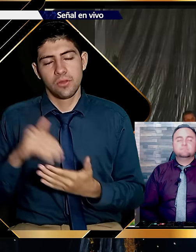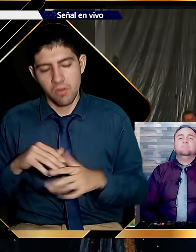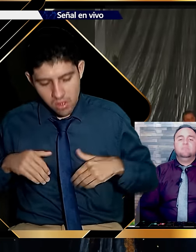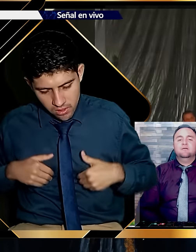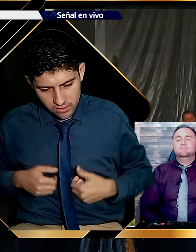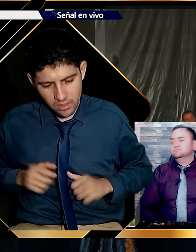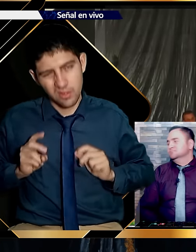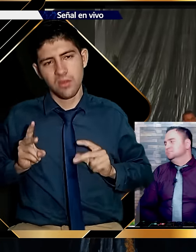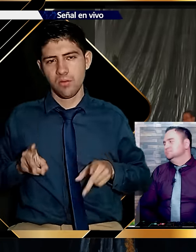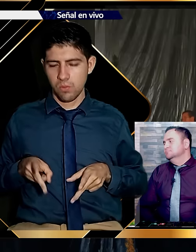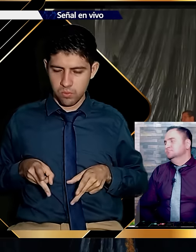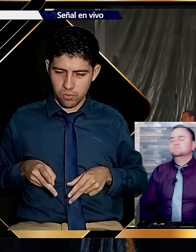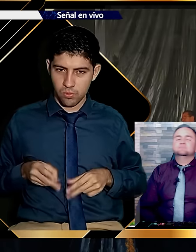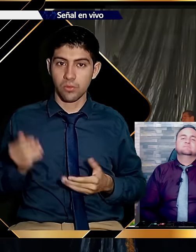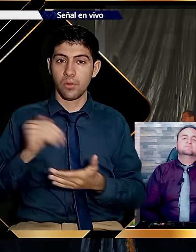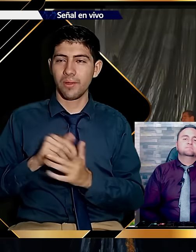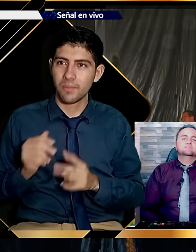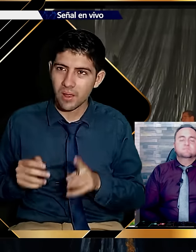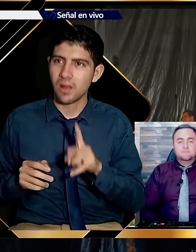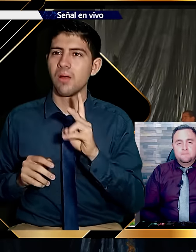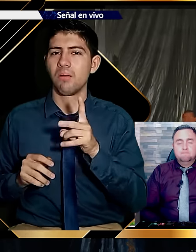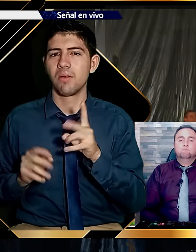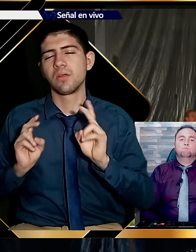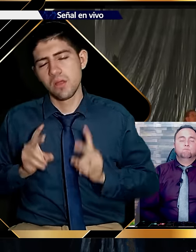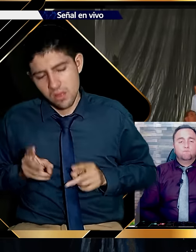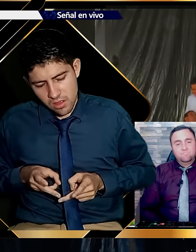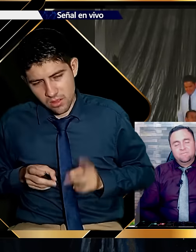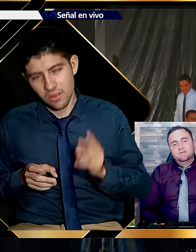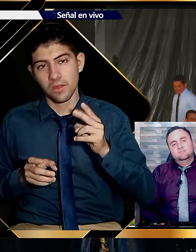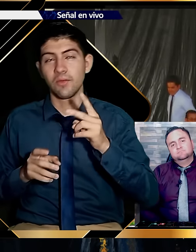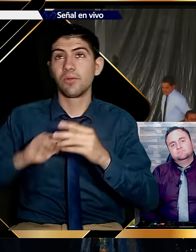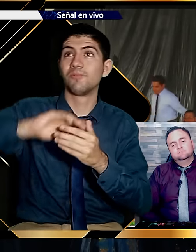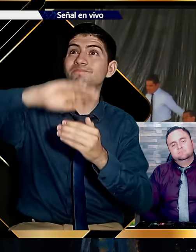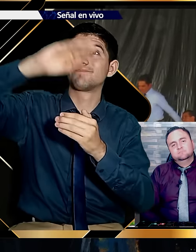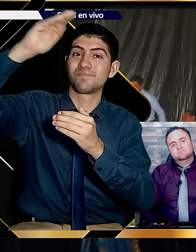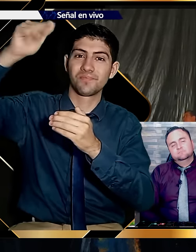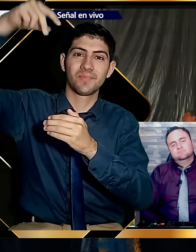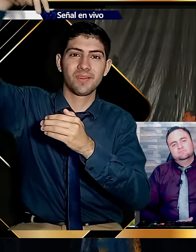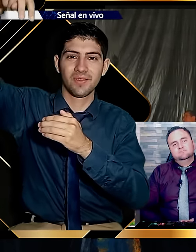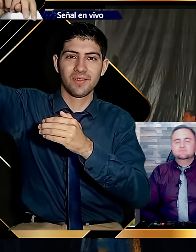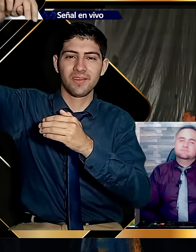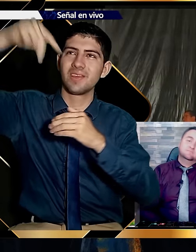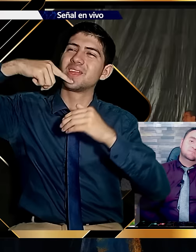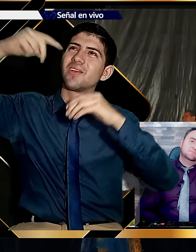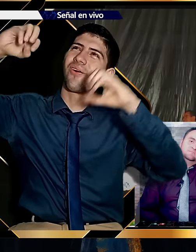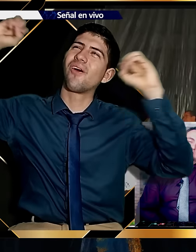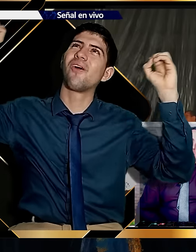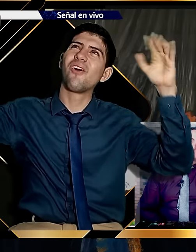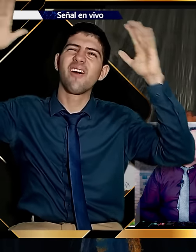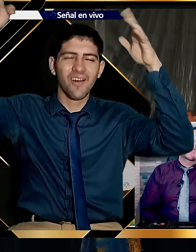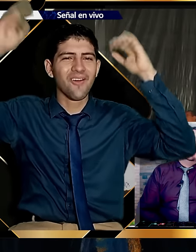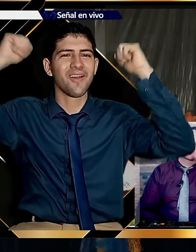un poquito y volvía. Y recansaba un poquito y volvía. Hasta cuando llegamos allá. Cuando llegamos allá. Le dije, lo logré, lo